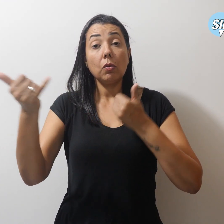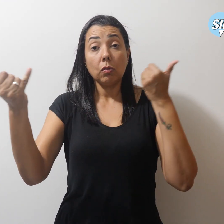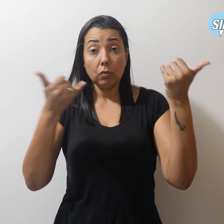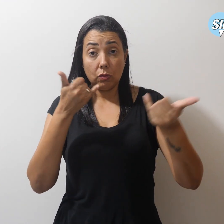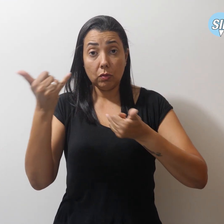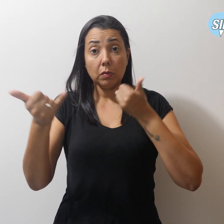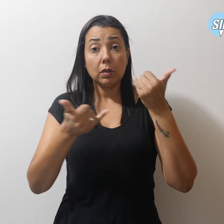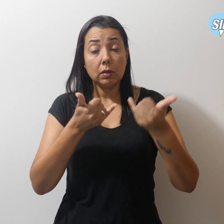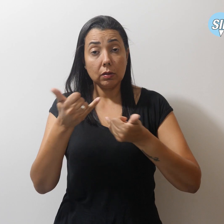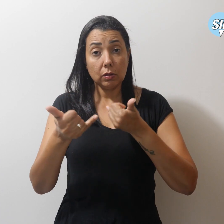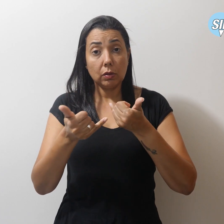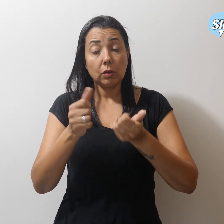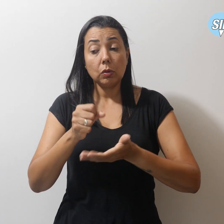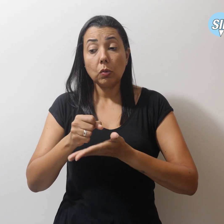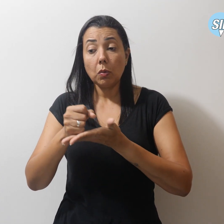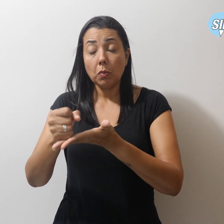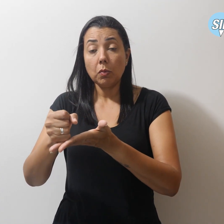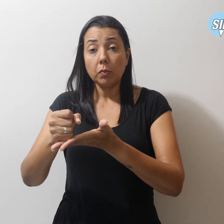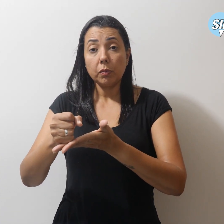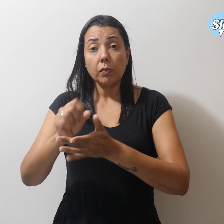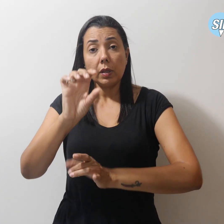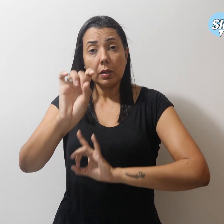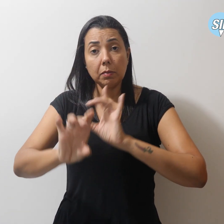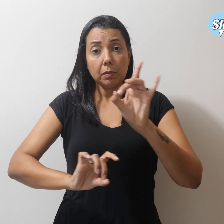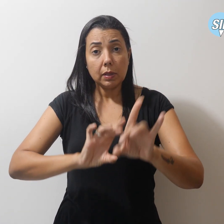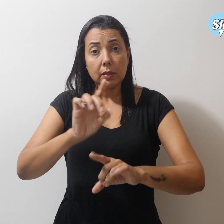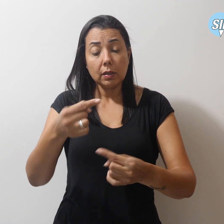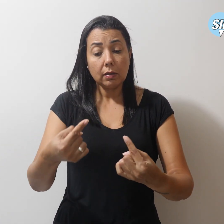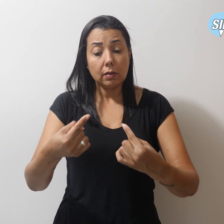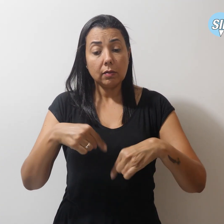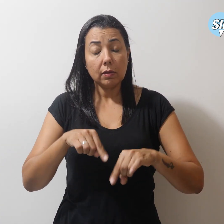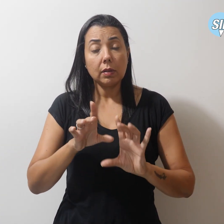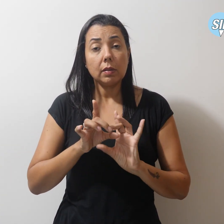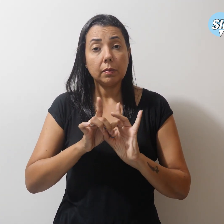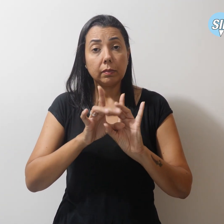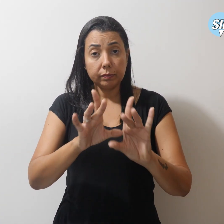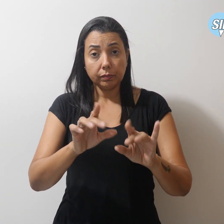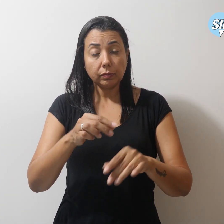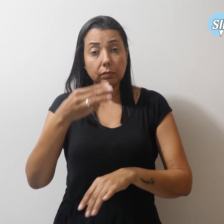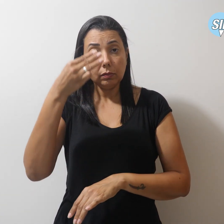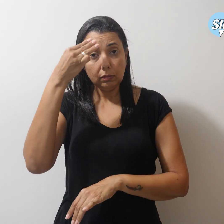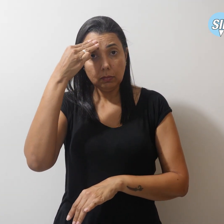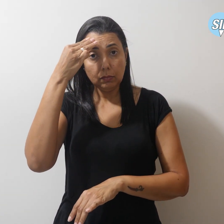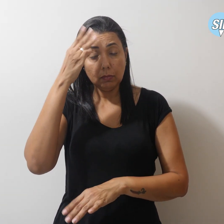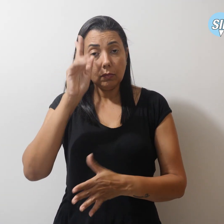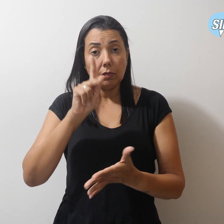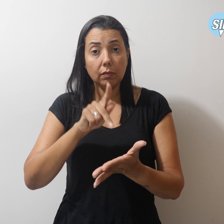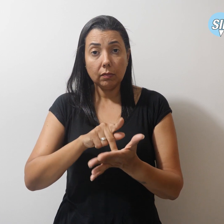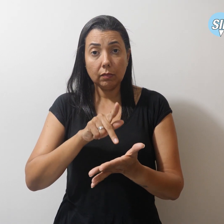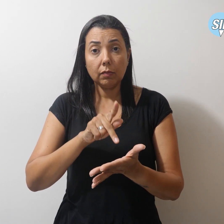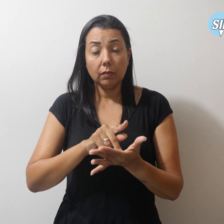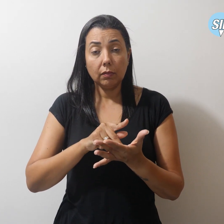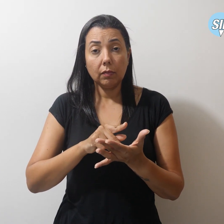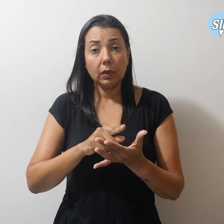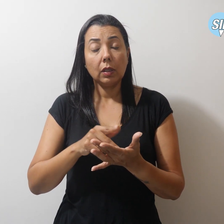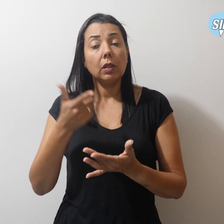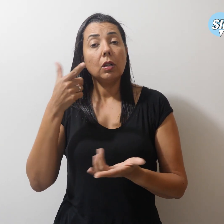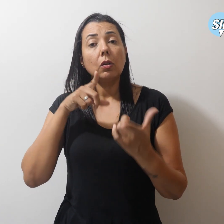da Assessoria Especial de Defesa da Democracia, Memória e Verdade dão conta de que,